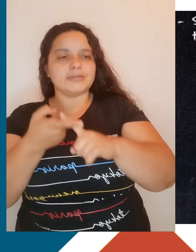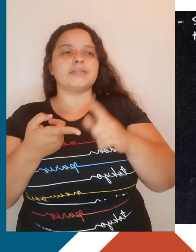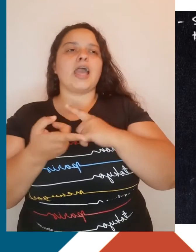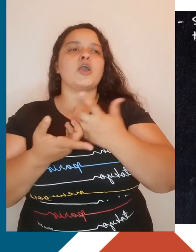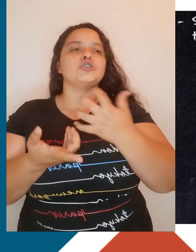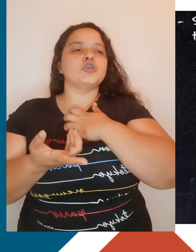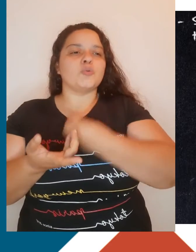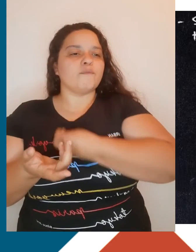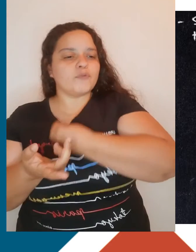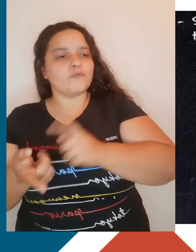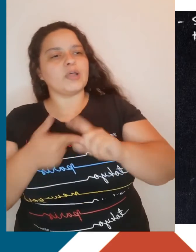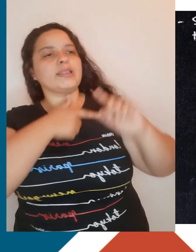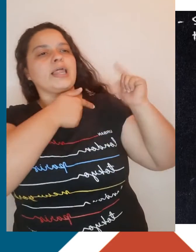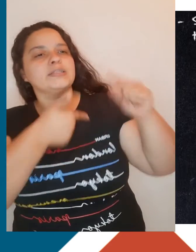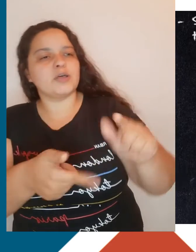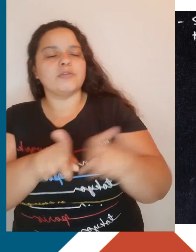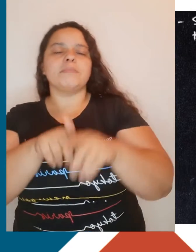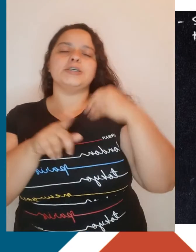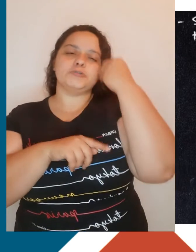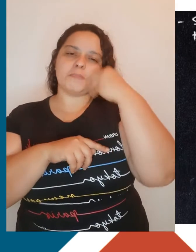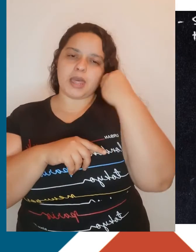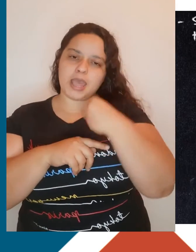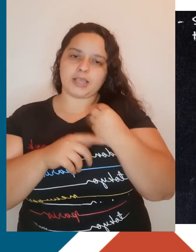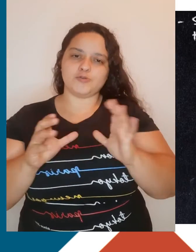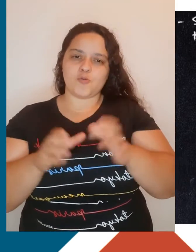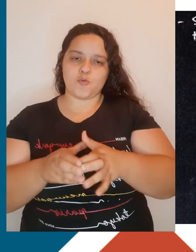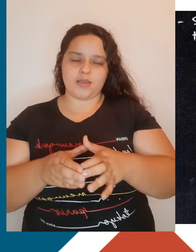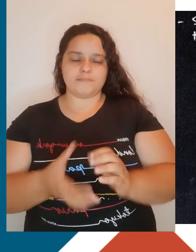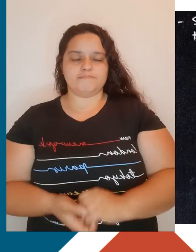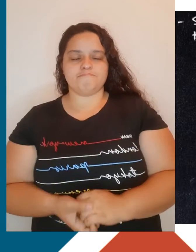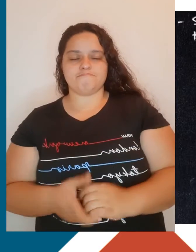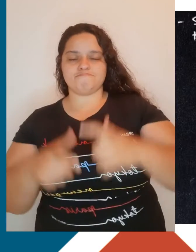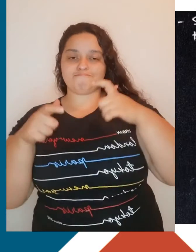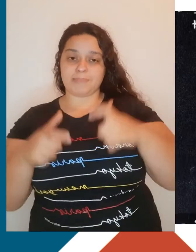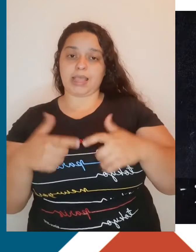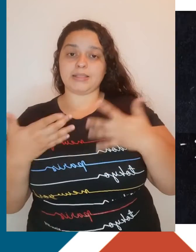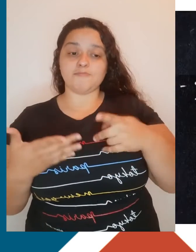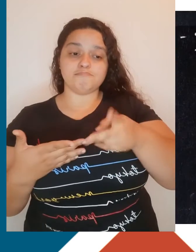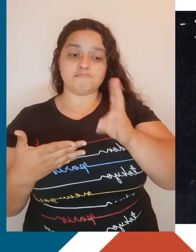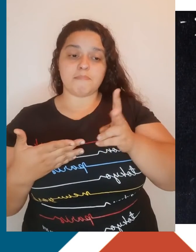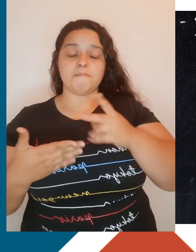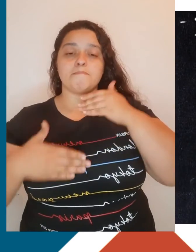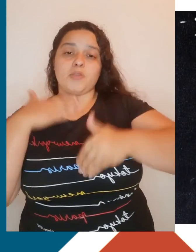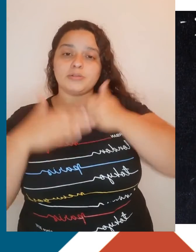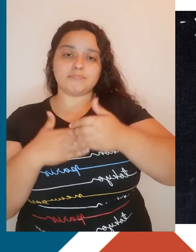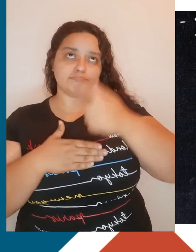experiências vividas em espaços comuns. Nesse processo, foram tomando consciência de suas características